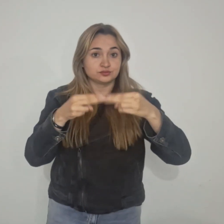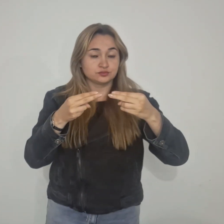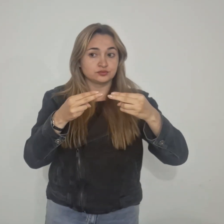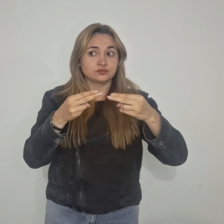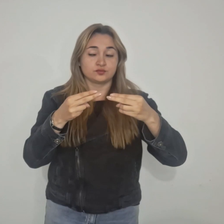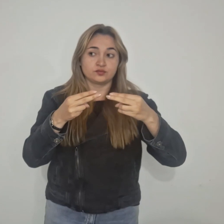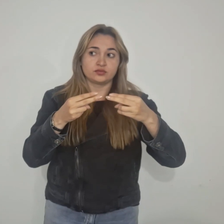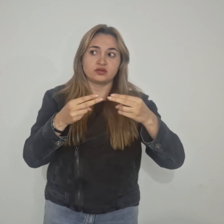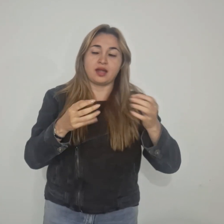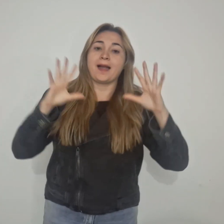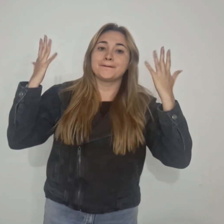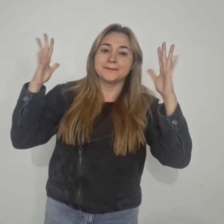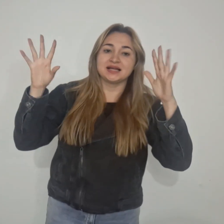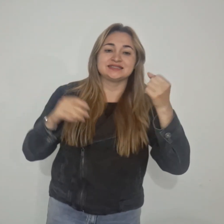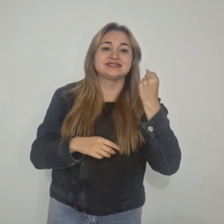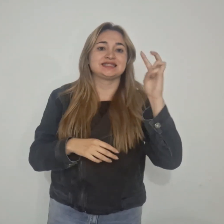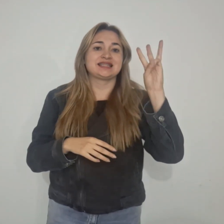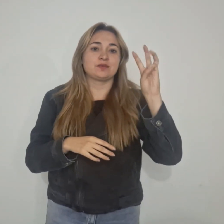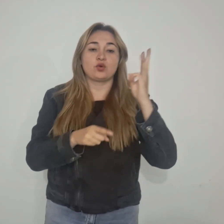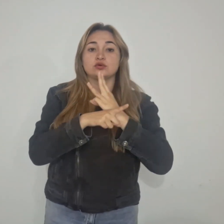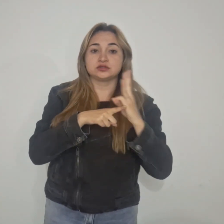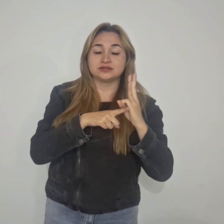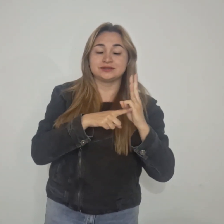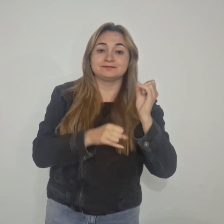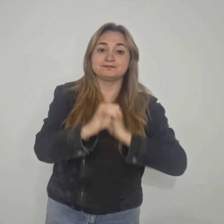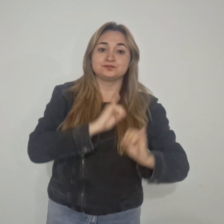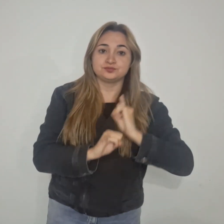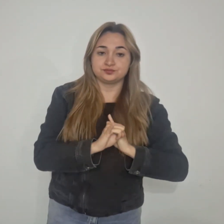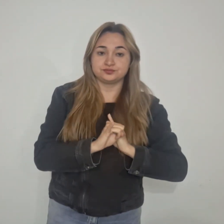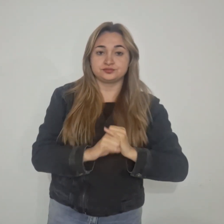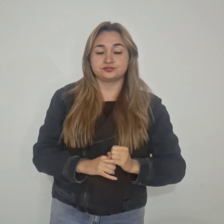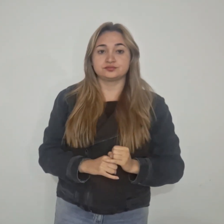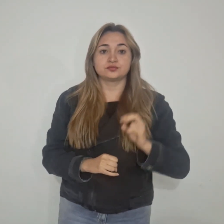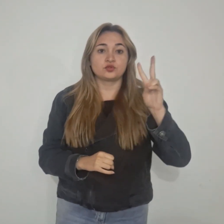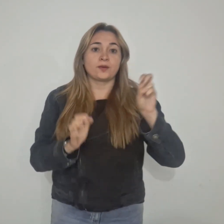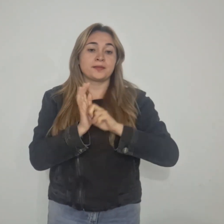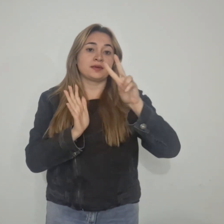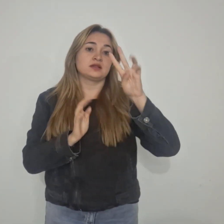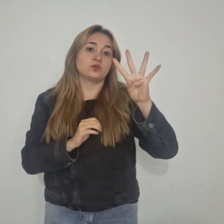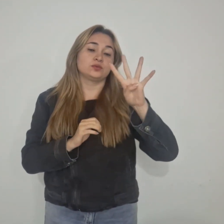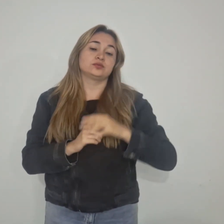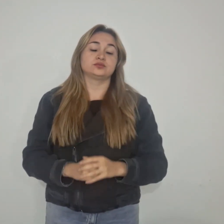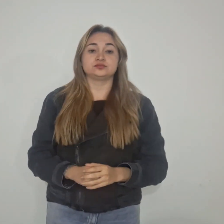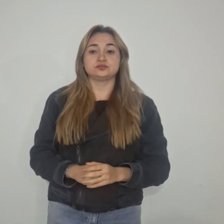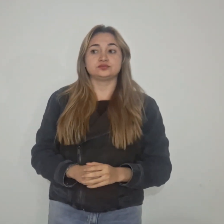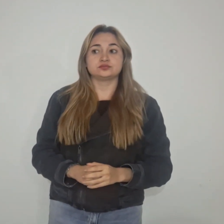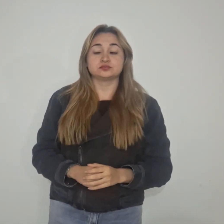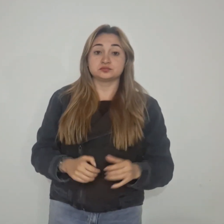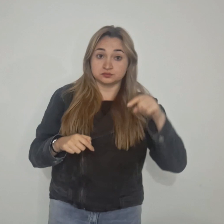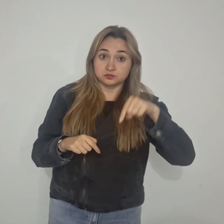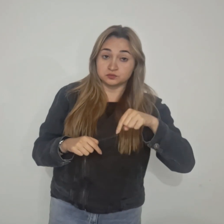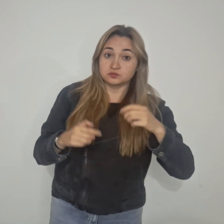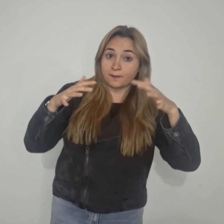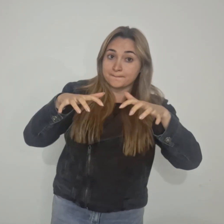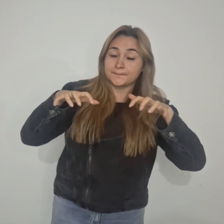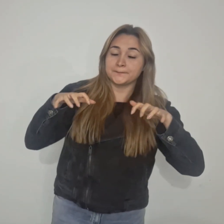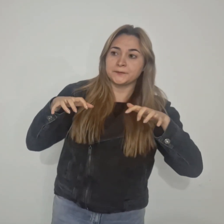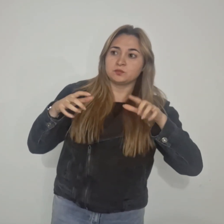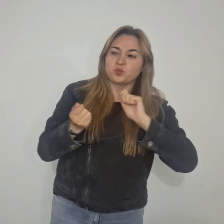conmemoración de la decimoctava semana de la Internacionalización 2024. En este encuentro de intercambio de saberes